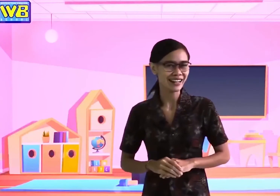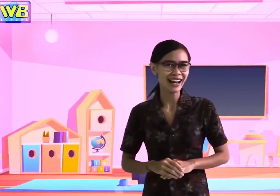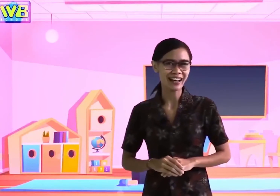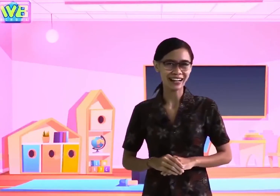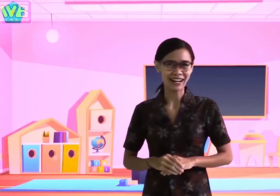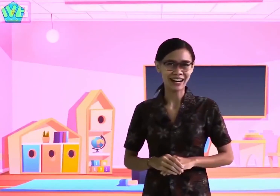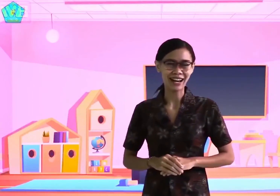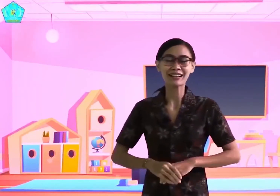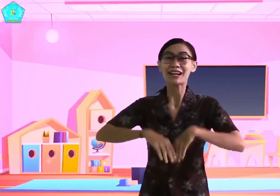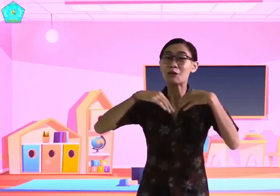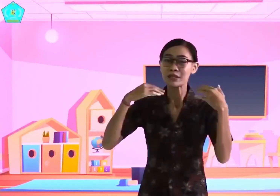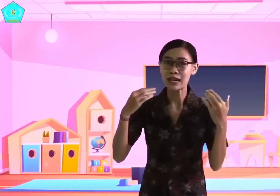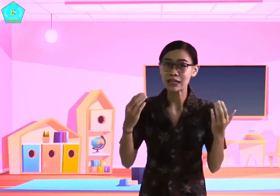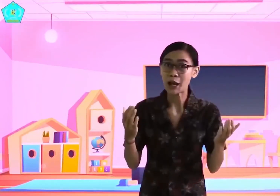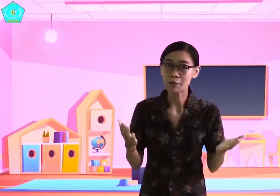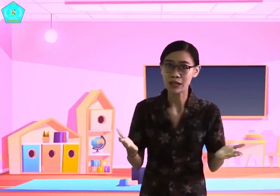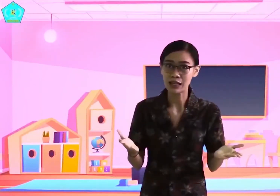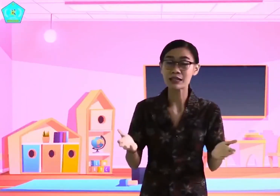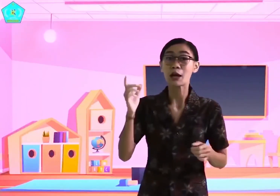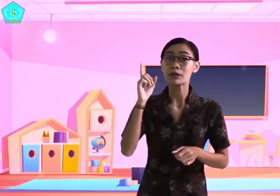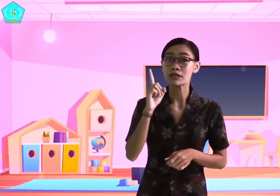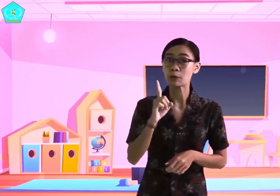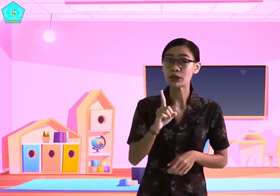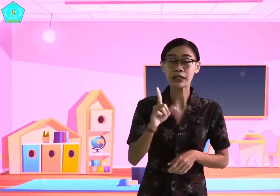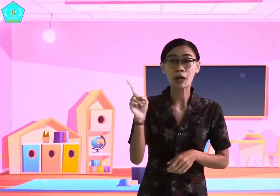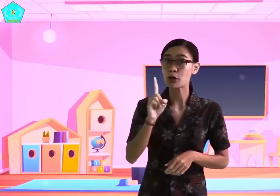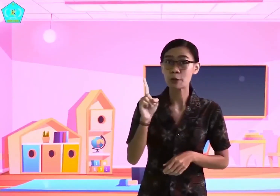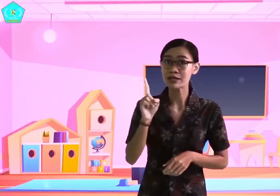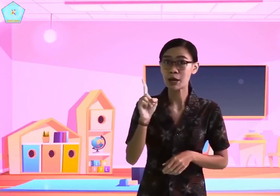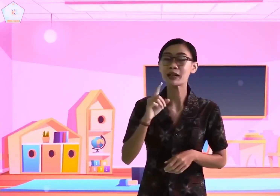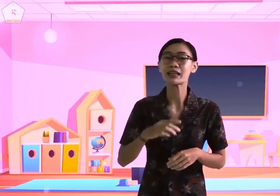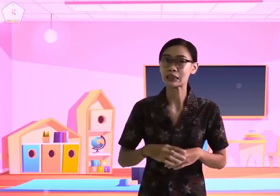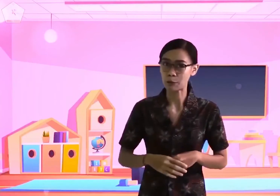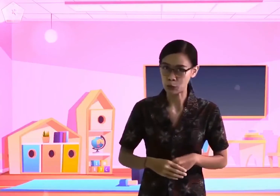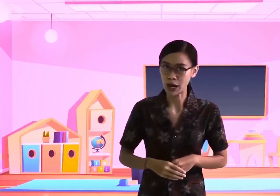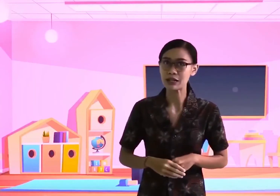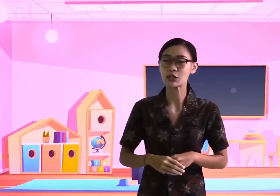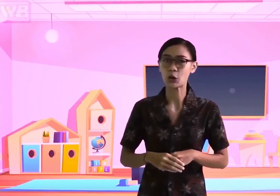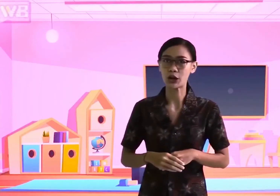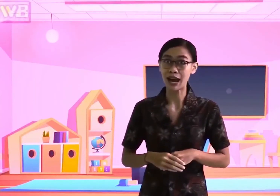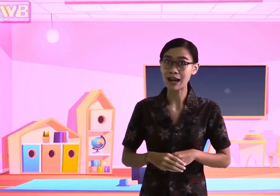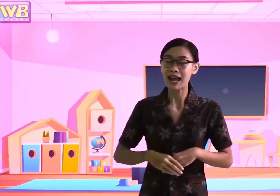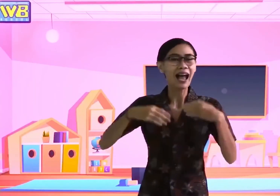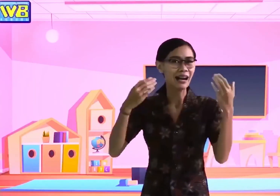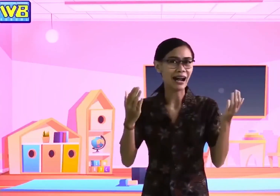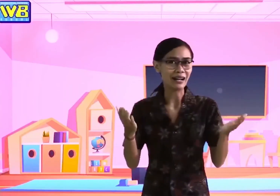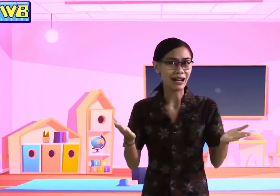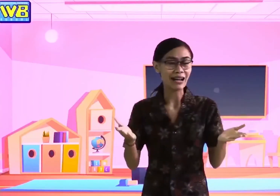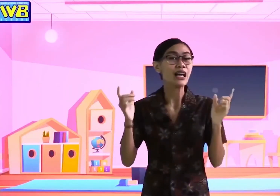ini ya, anak-anak. Pesannya Miss, meskipun kita belum bisa bertatap muka di sekolah, anak-anak